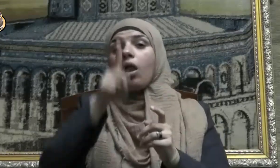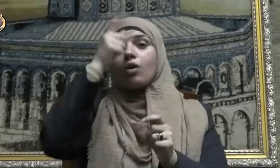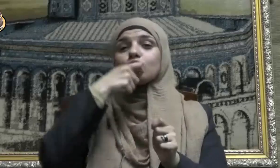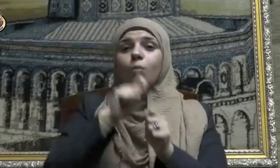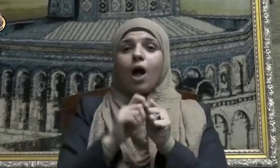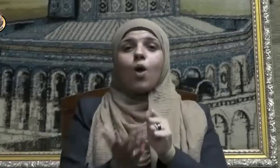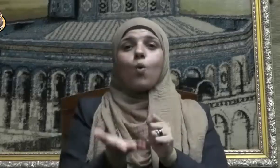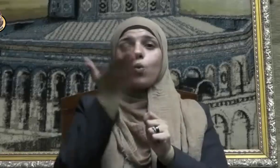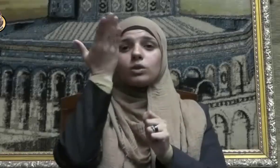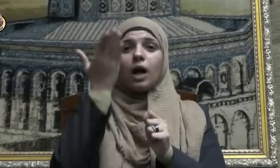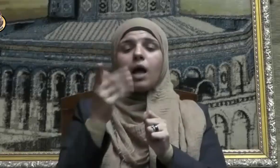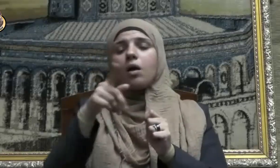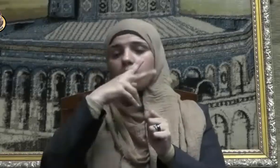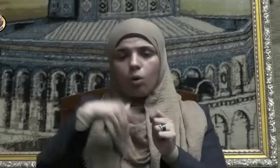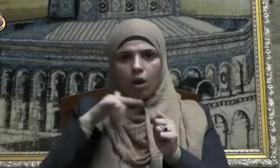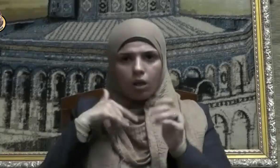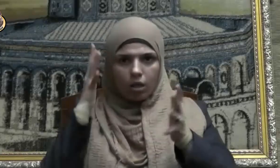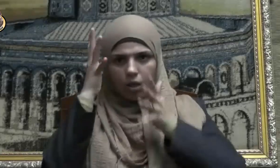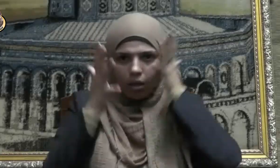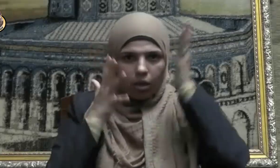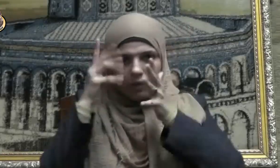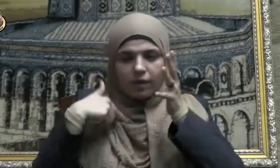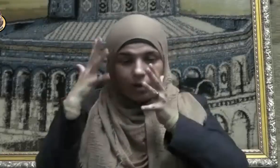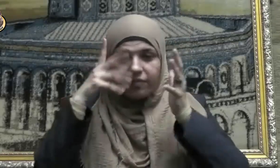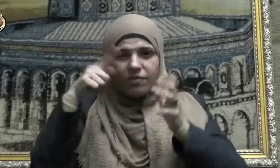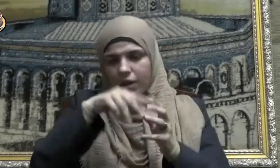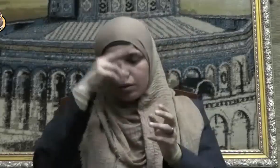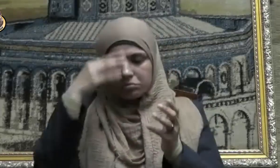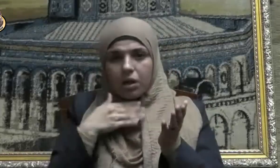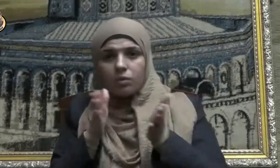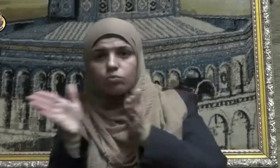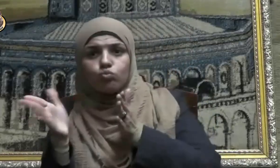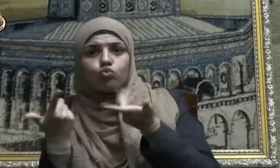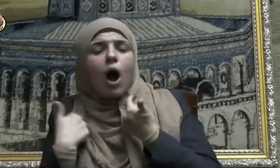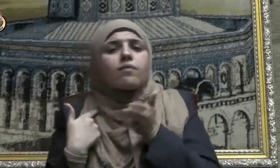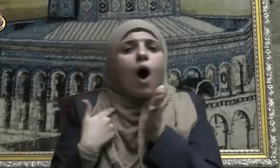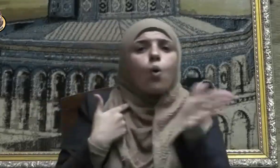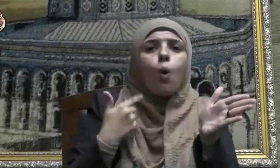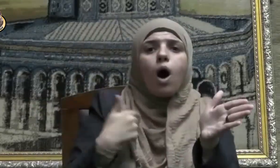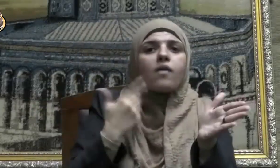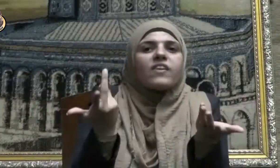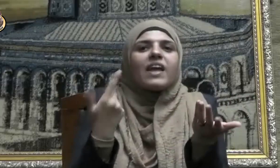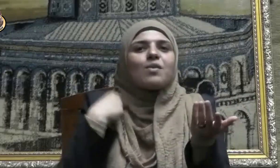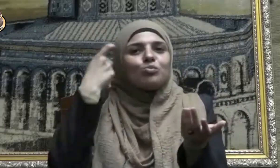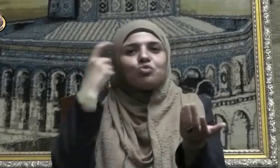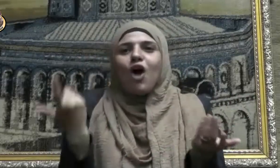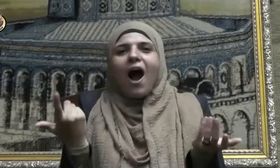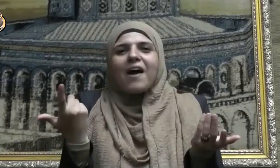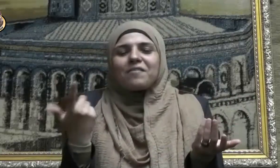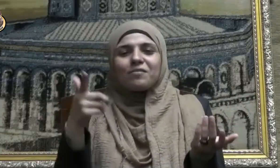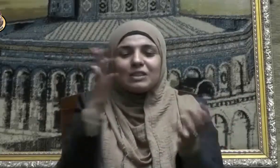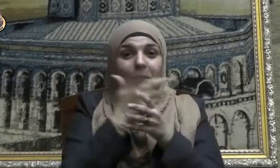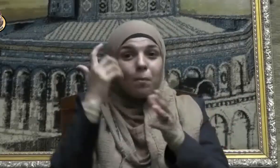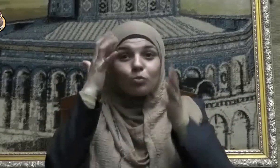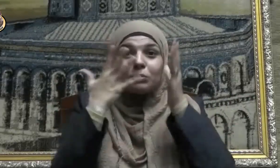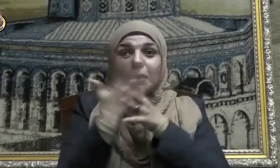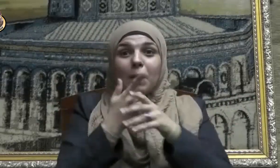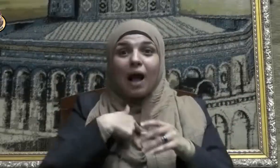مذبذبين بين ذلك لا إلى هؤلاء ولا إلى هؤلاء ومن